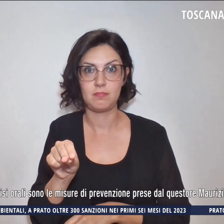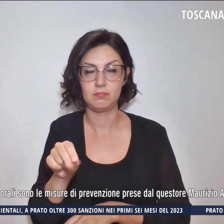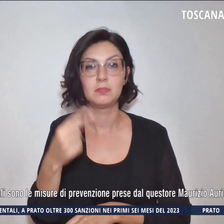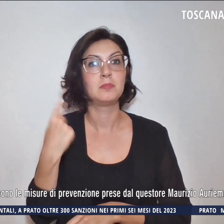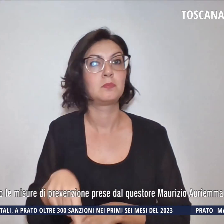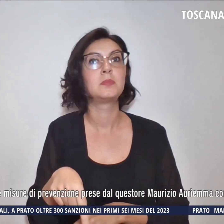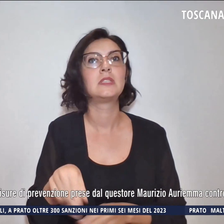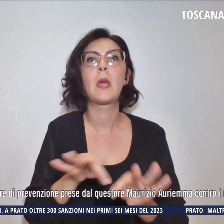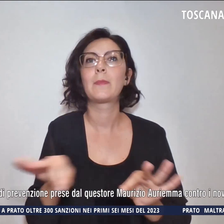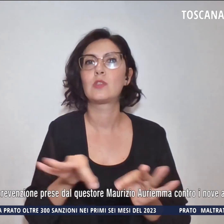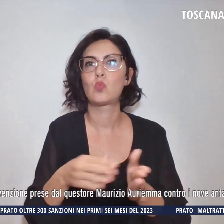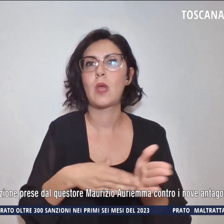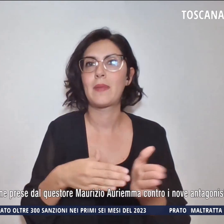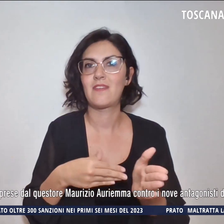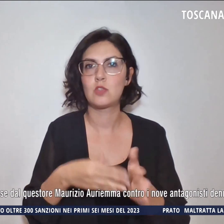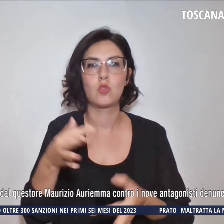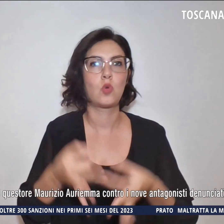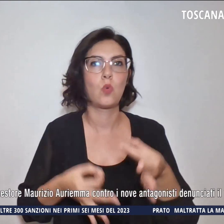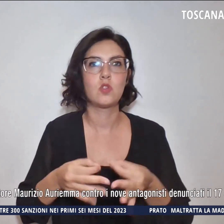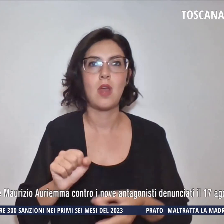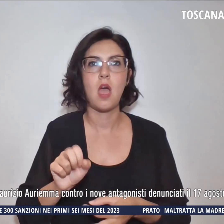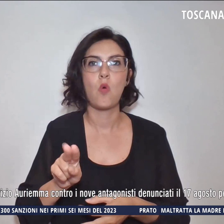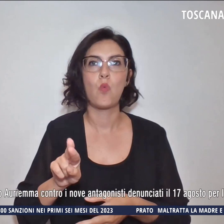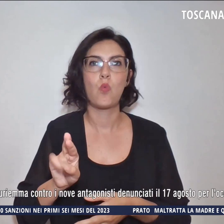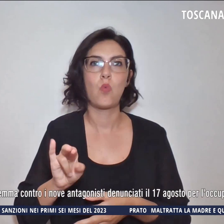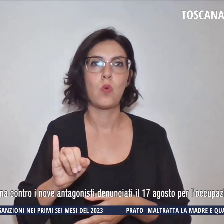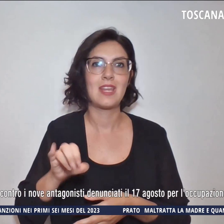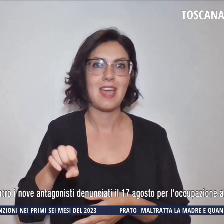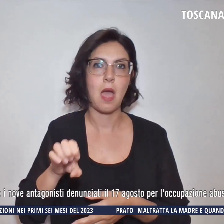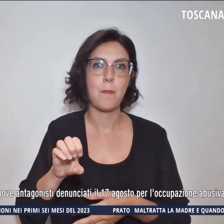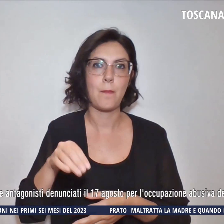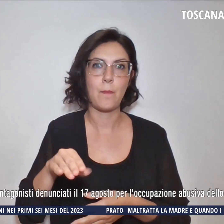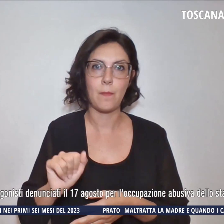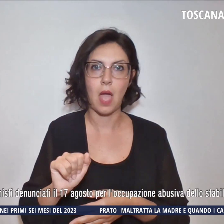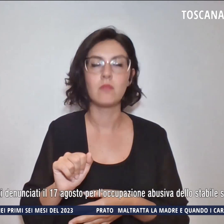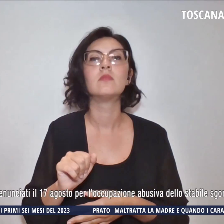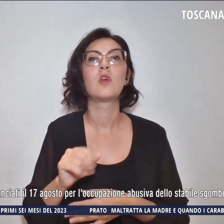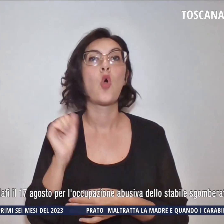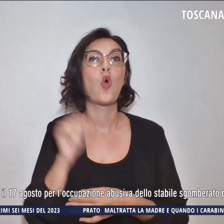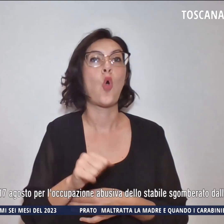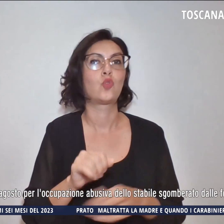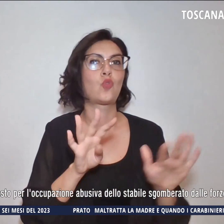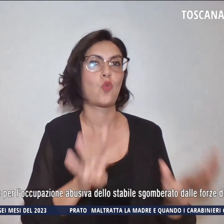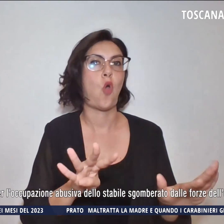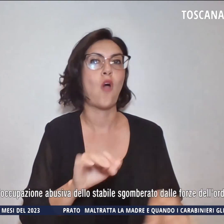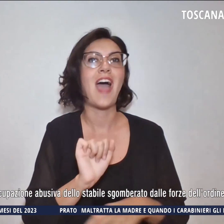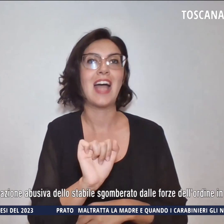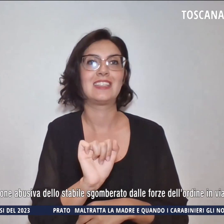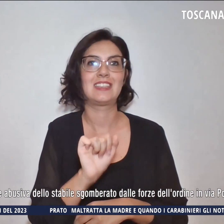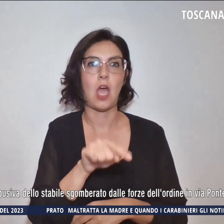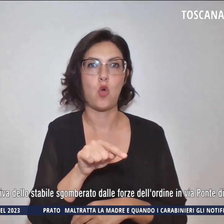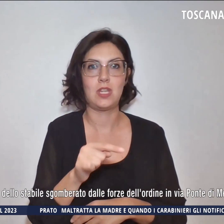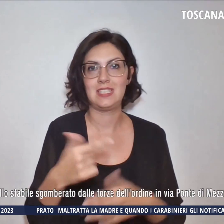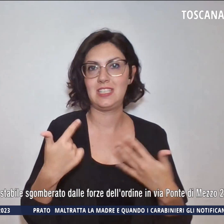prese dal questore di Firenze a Uriemma contro i nove antagonisti denunciati lo scorso 17 di